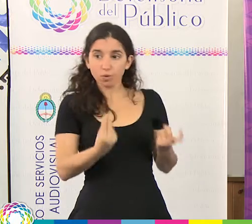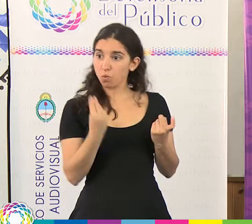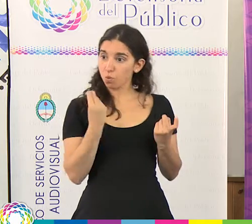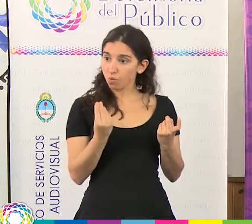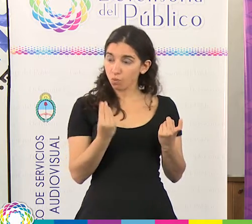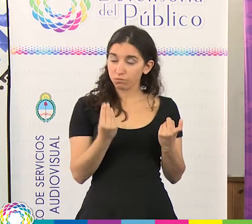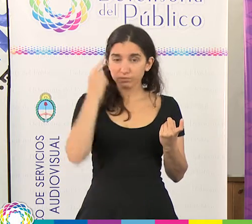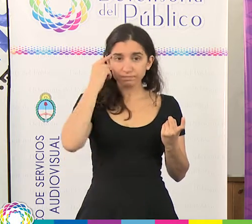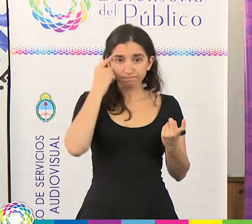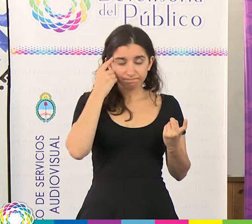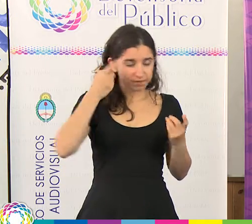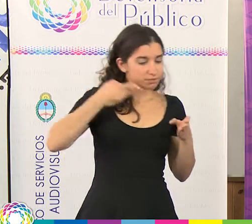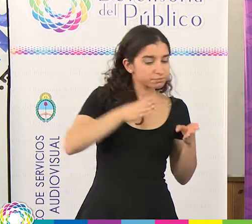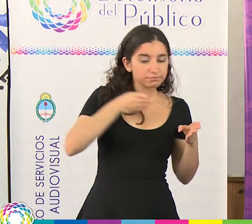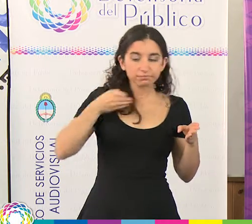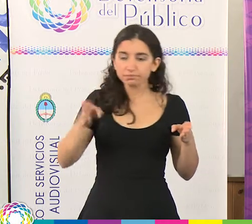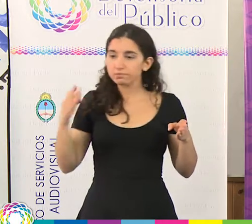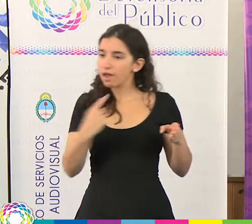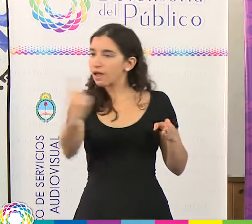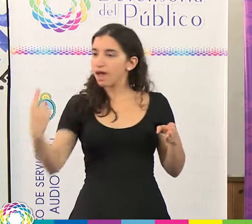plantean diferentes puntos de vista